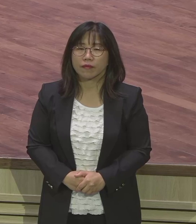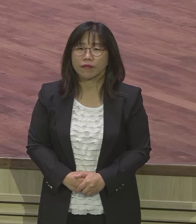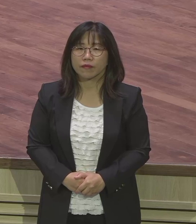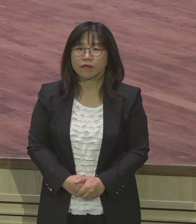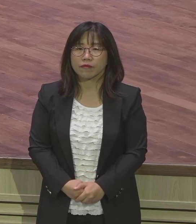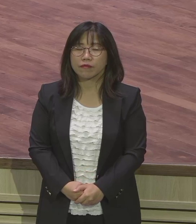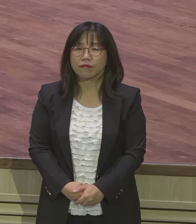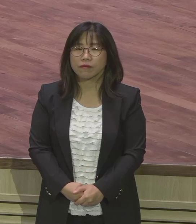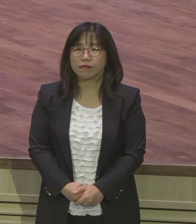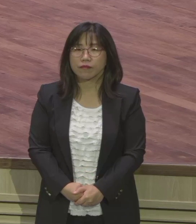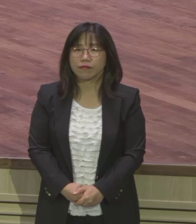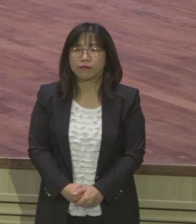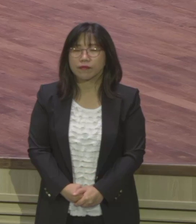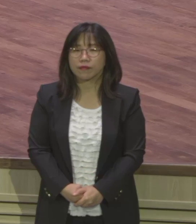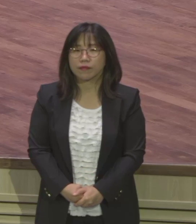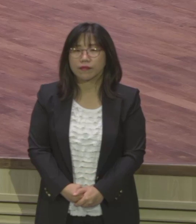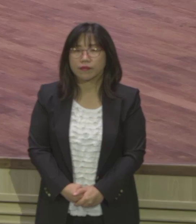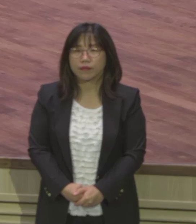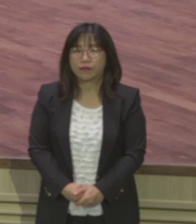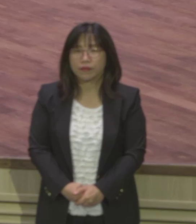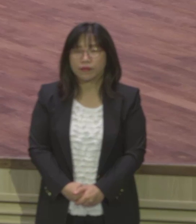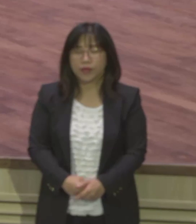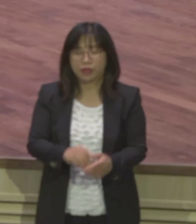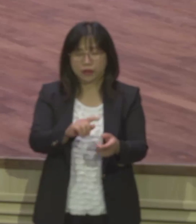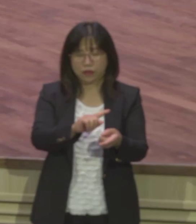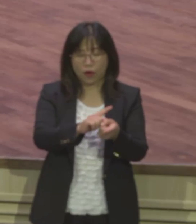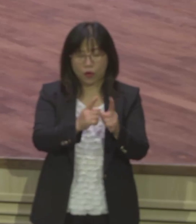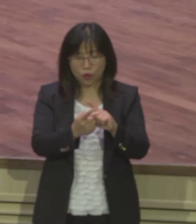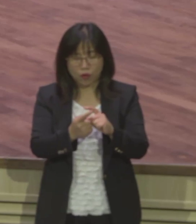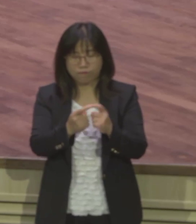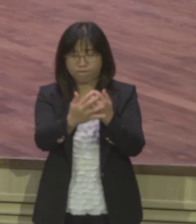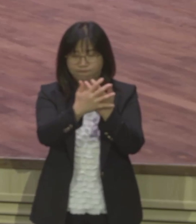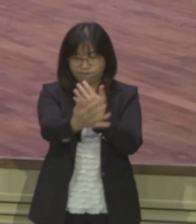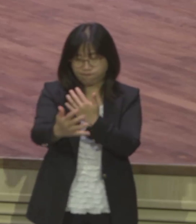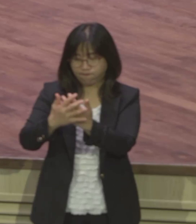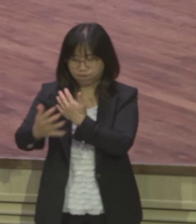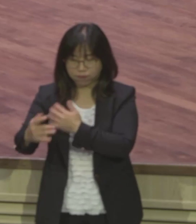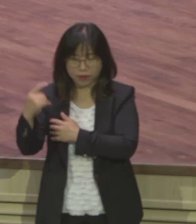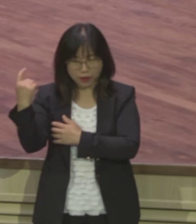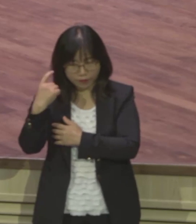메시지도 듣고 포롬도 하는 그런 시간들을 가졌습니다.